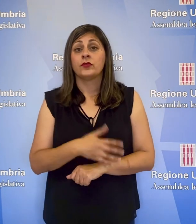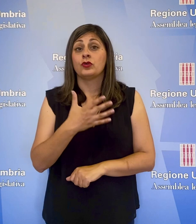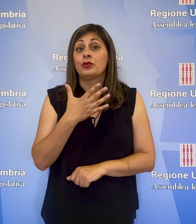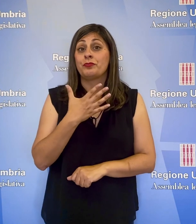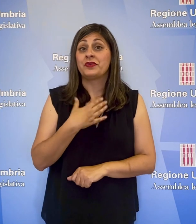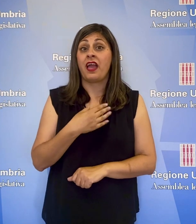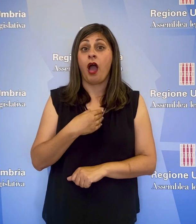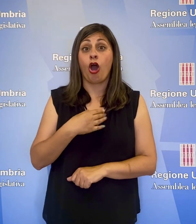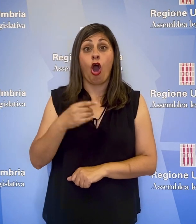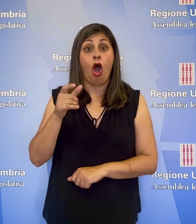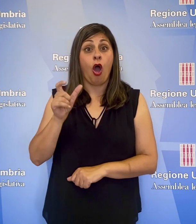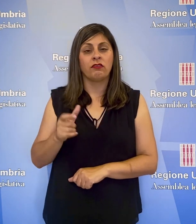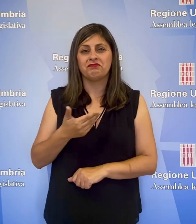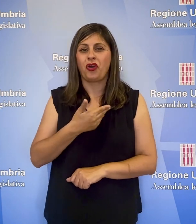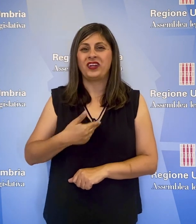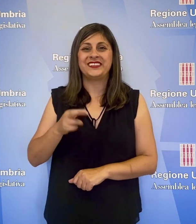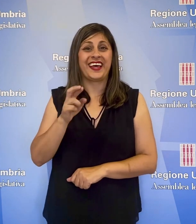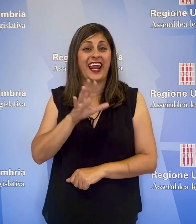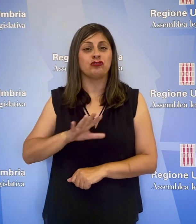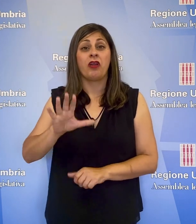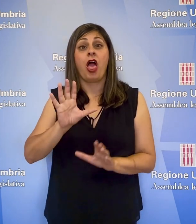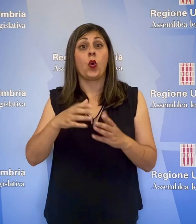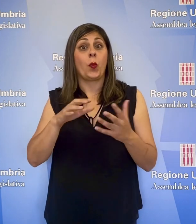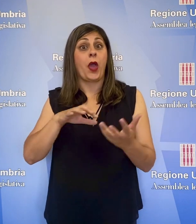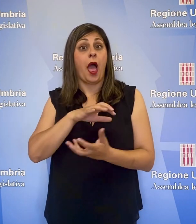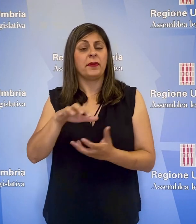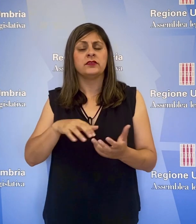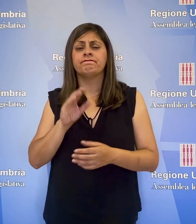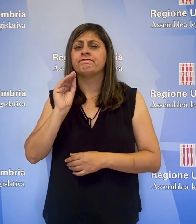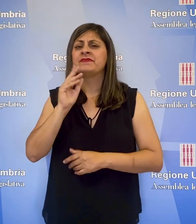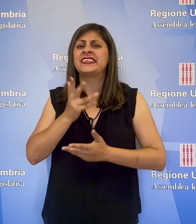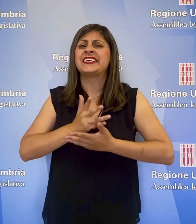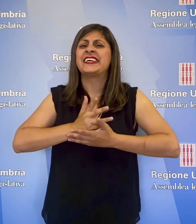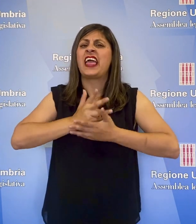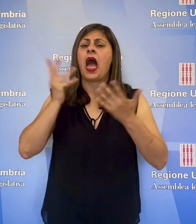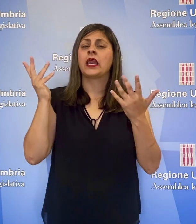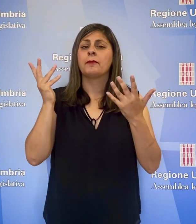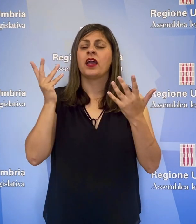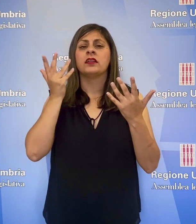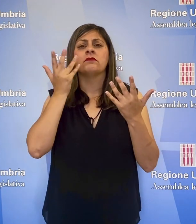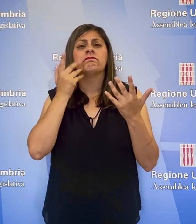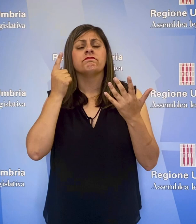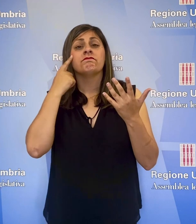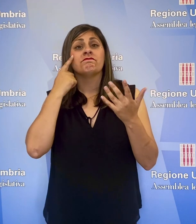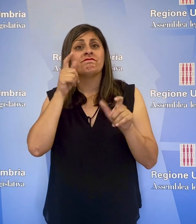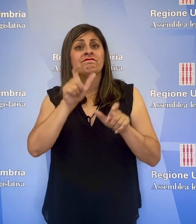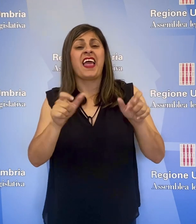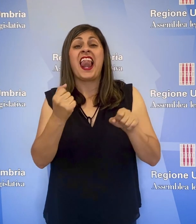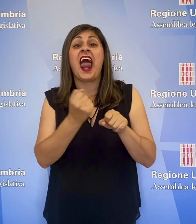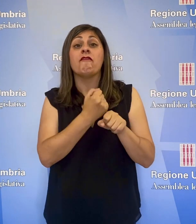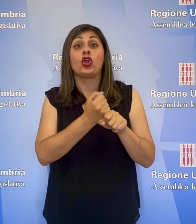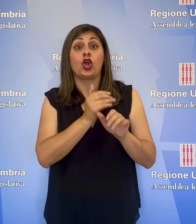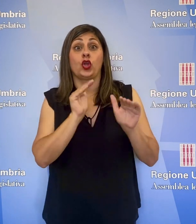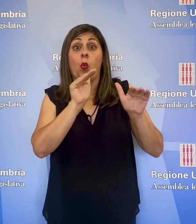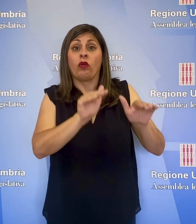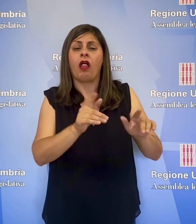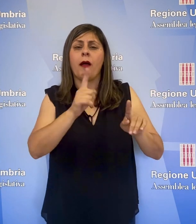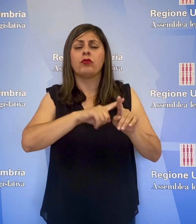Vincenzo Bianconi, consigliere regionale del gruppo misto, ha chiesto chiarimenti sulla tutela dei lavoratori e garanzia di